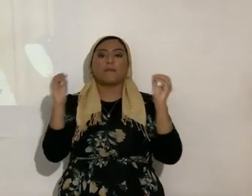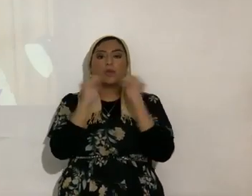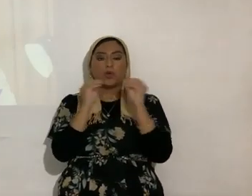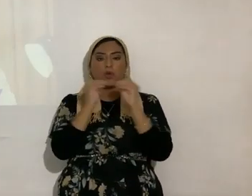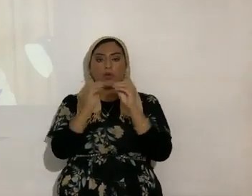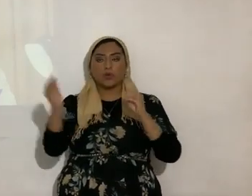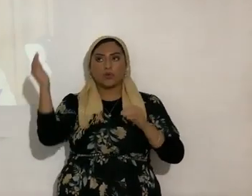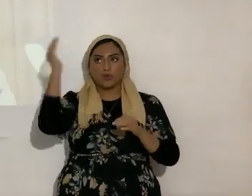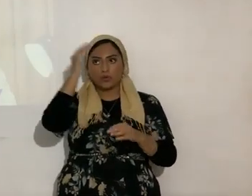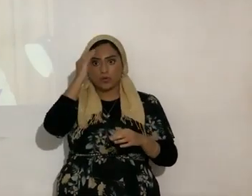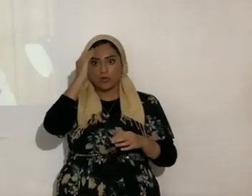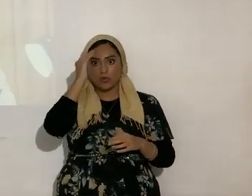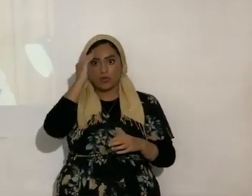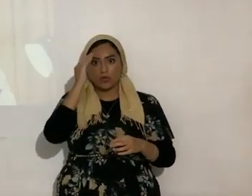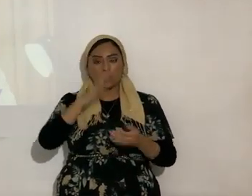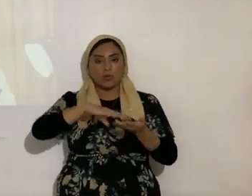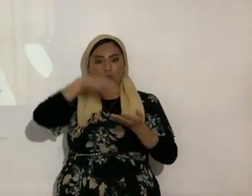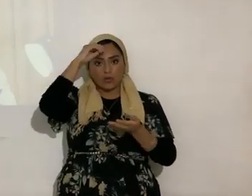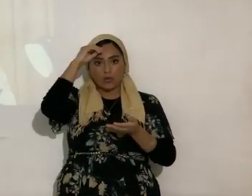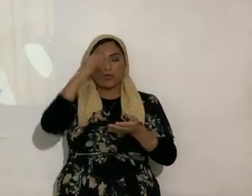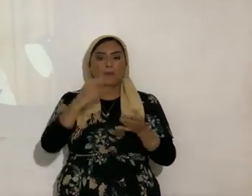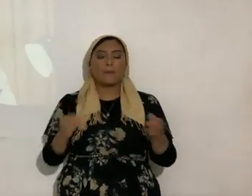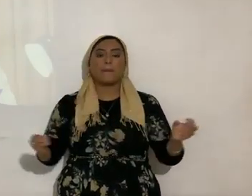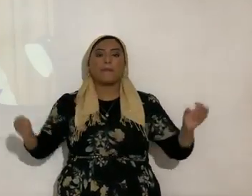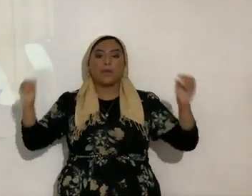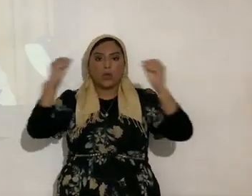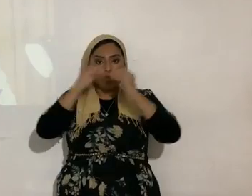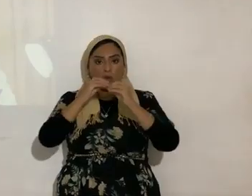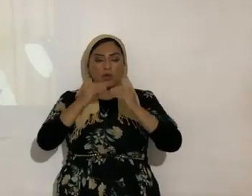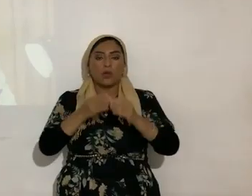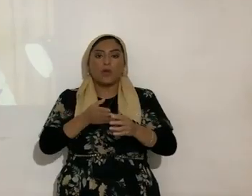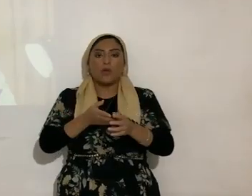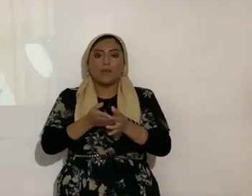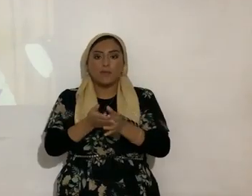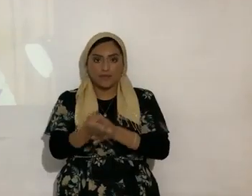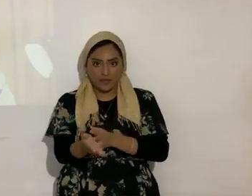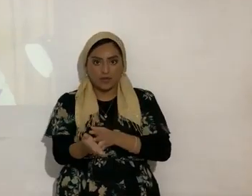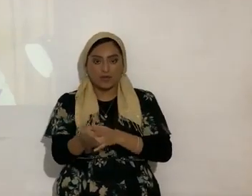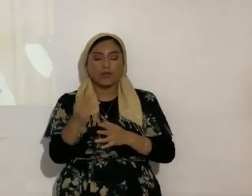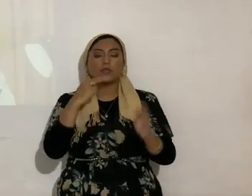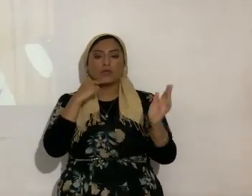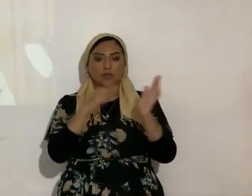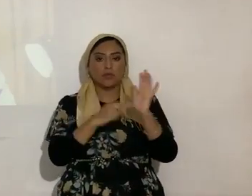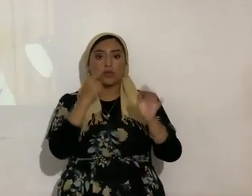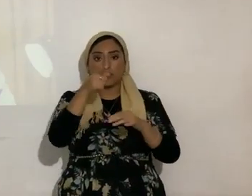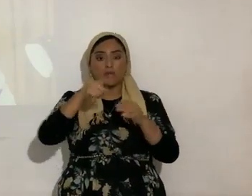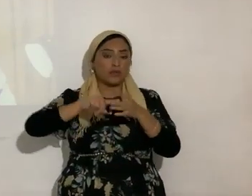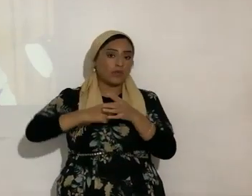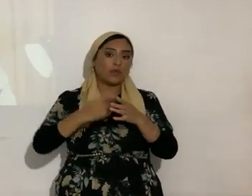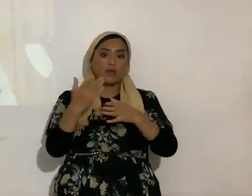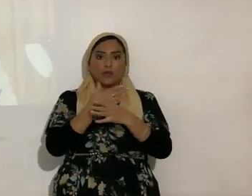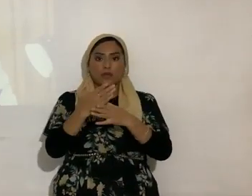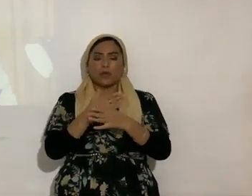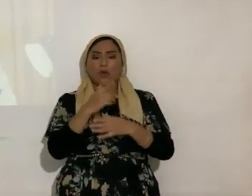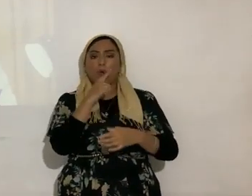conocimiento y más profundo anoten eso si tú empiezas a compartir quién es Yahshua Masía